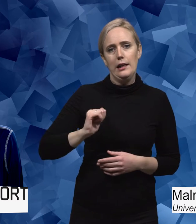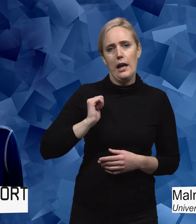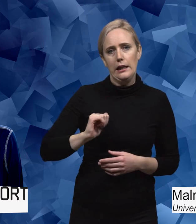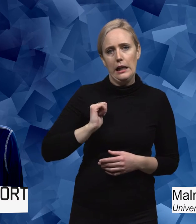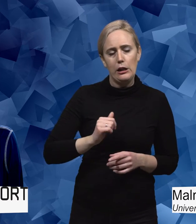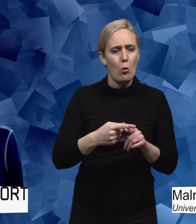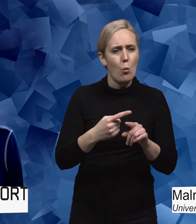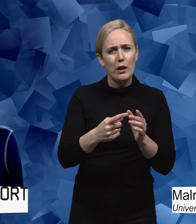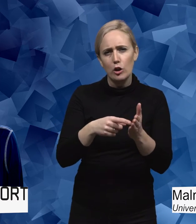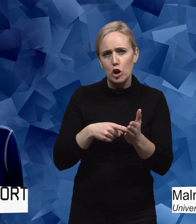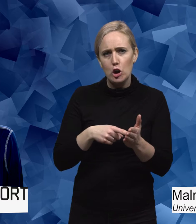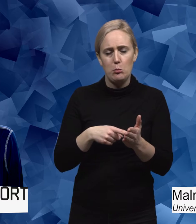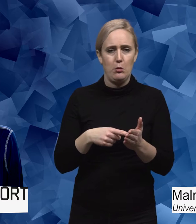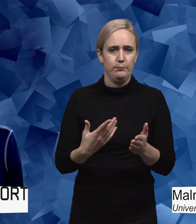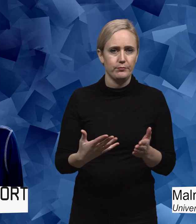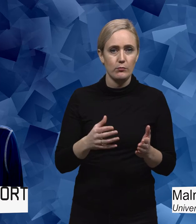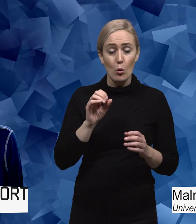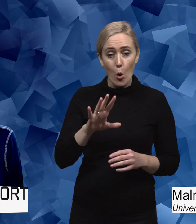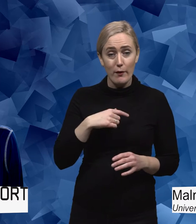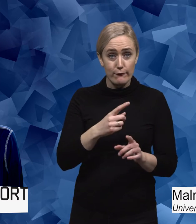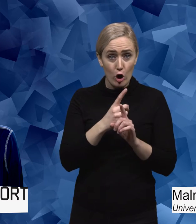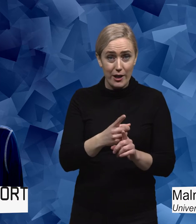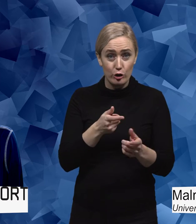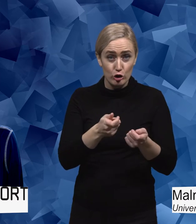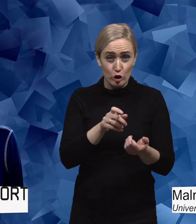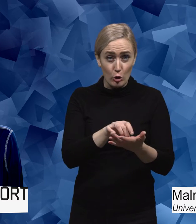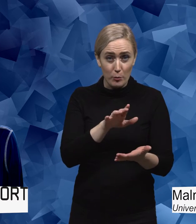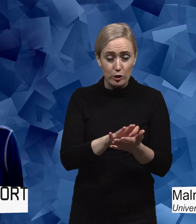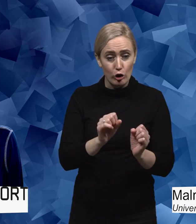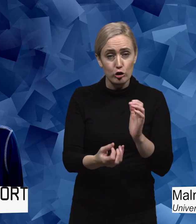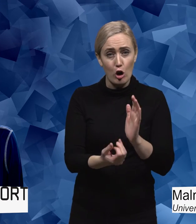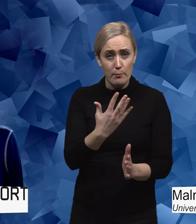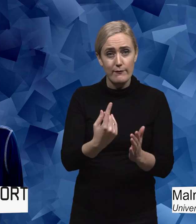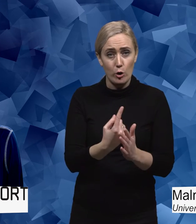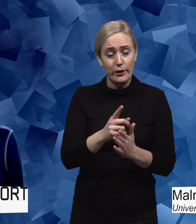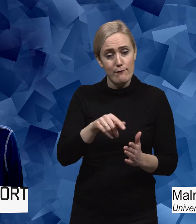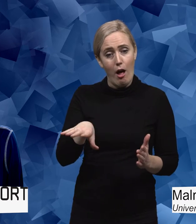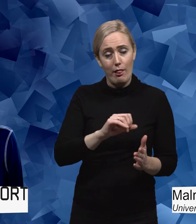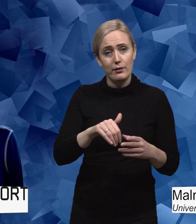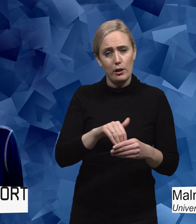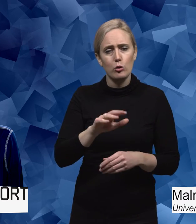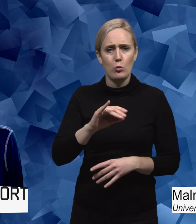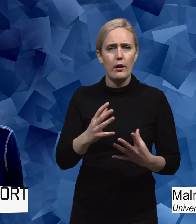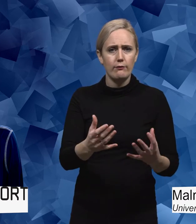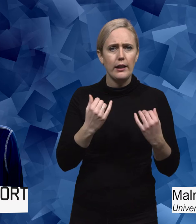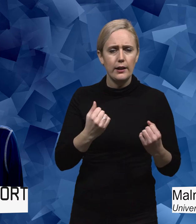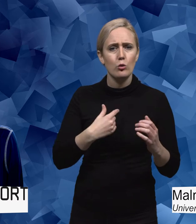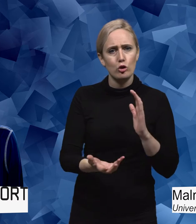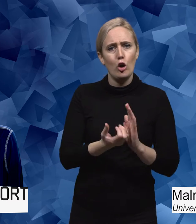man då, som styrdokumentet säger, ska skapa förutsättning för alla att delta så är det ju väldigt viktigt att man tar upp funktionshinder